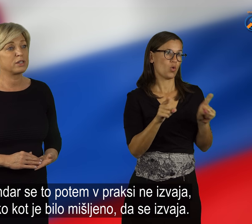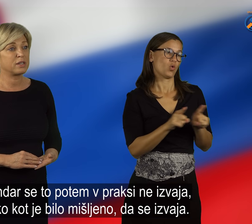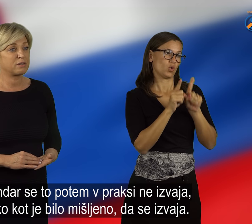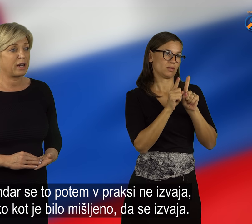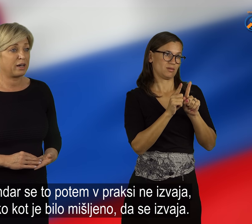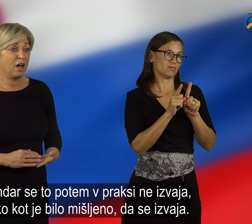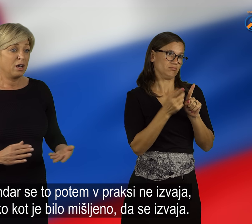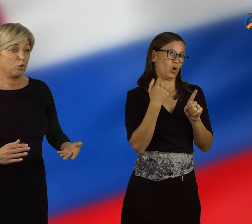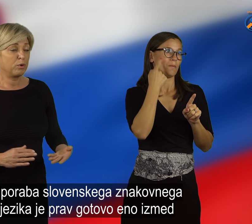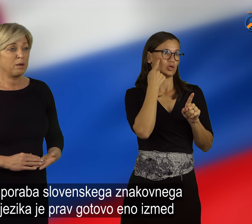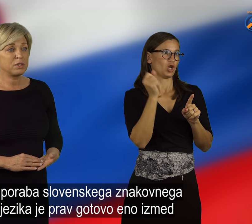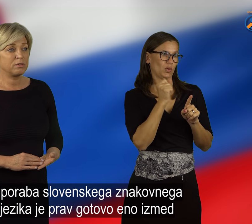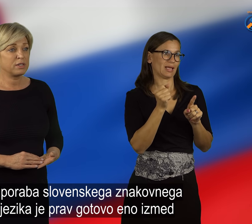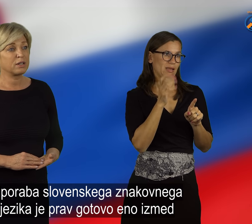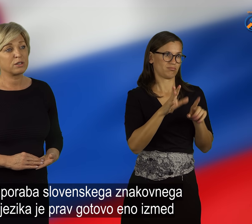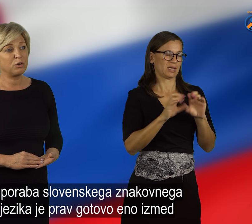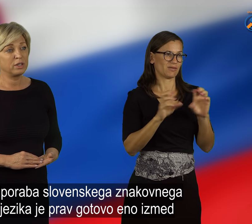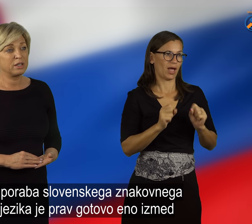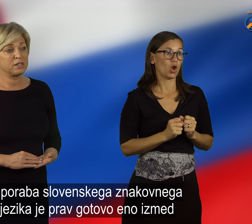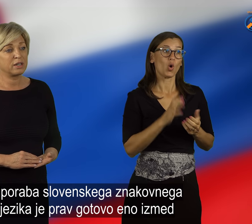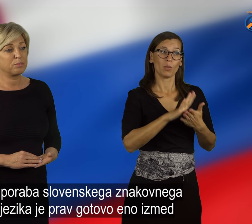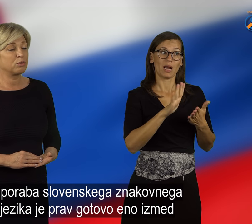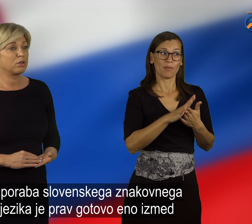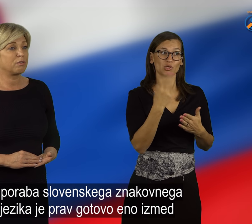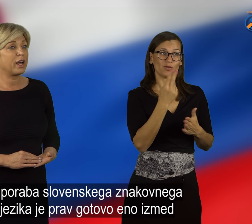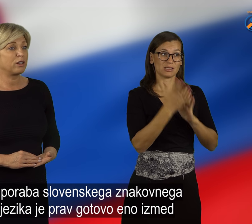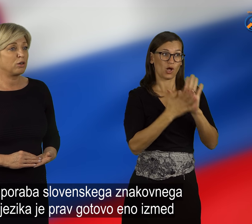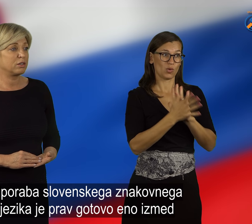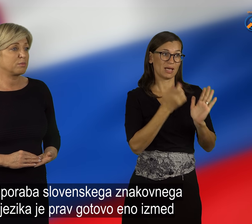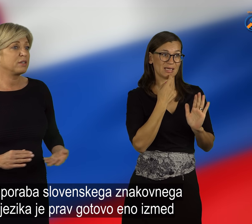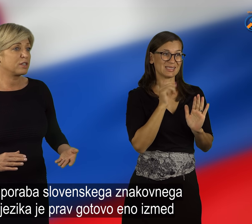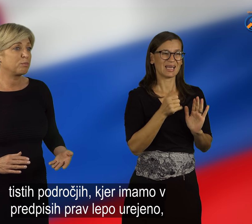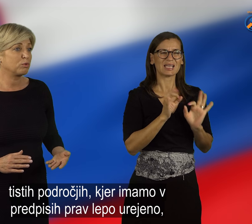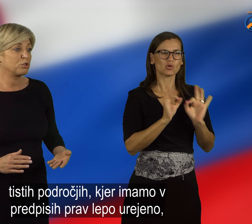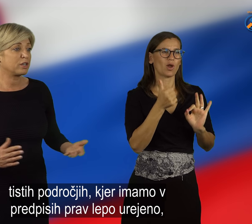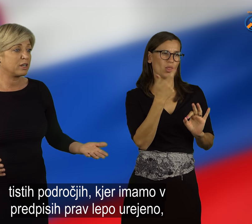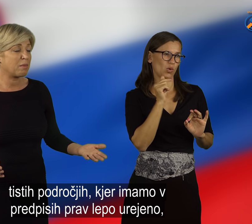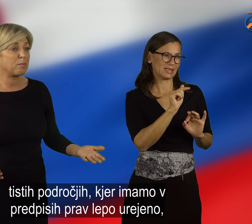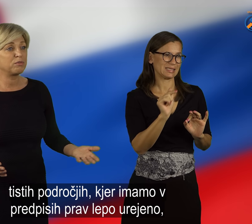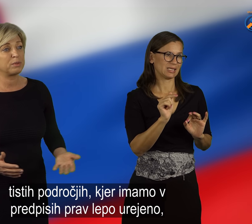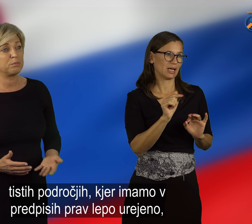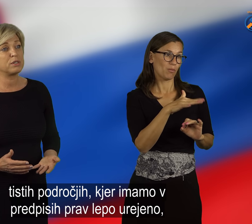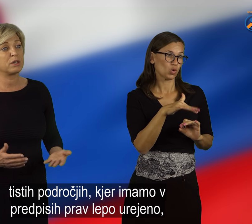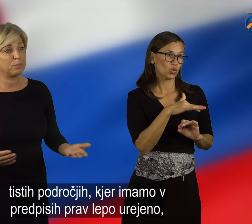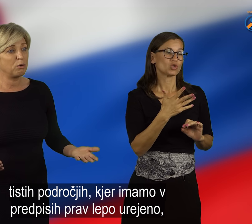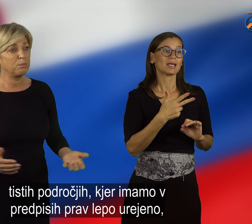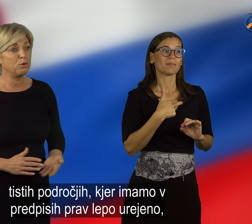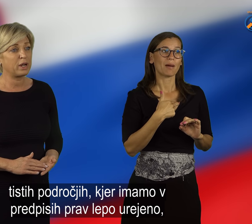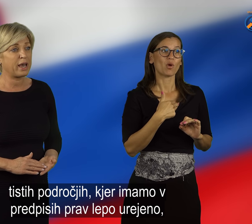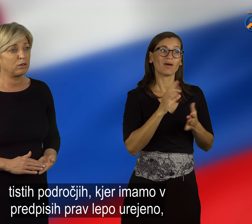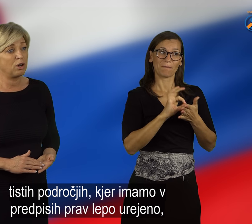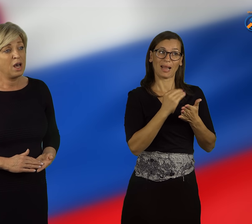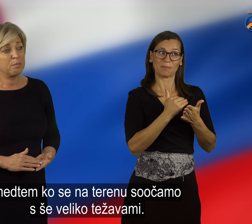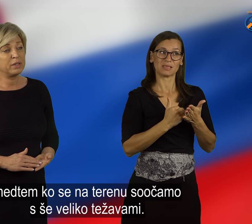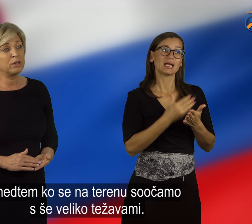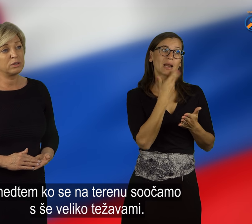mišljeno, da se izvaja. Uporaba slovenskega znakovnega jezika je prav gotovo eno izmed tistih področji, kjer imamo v predpisih prav lepo